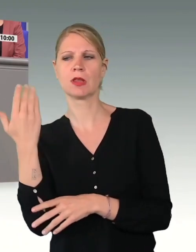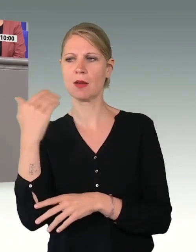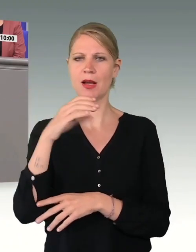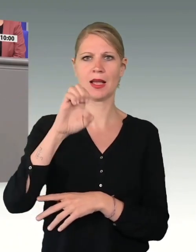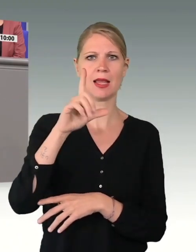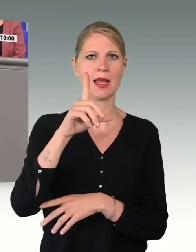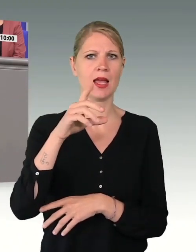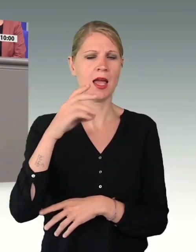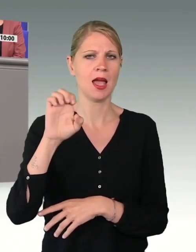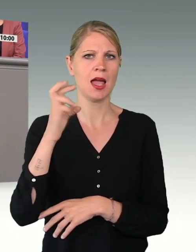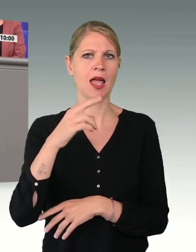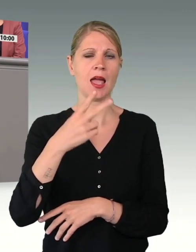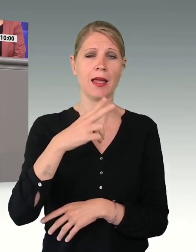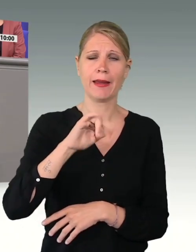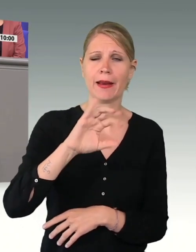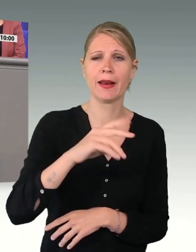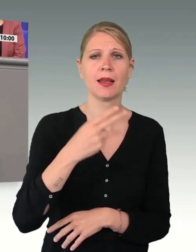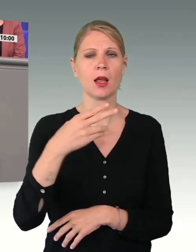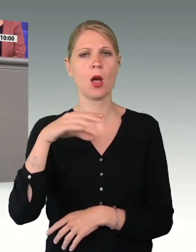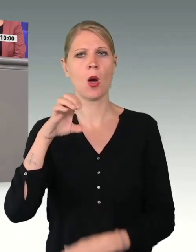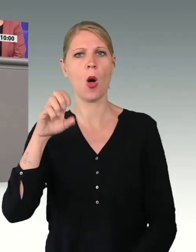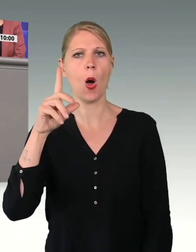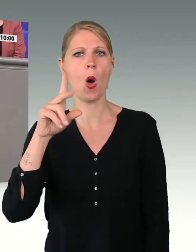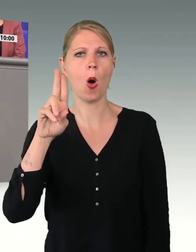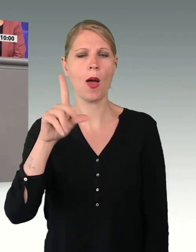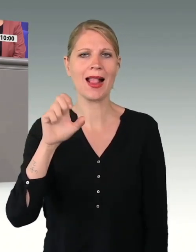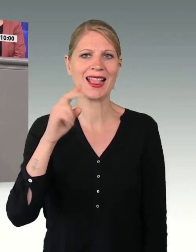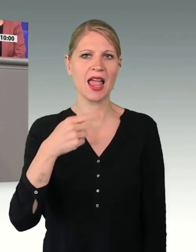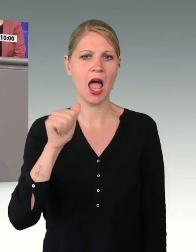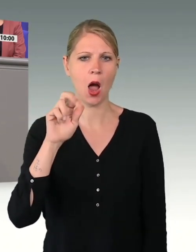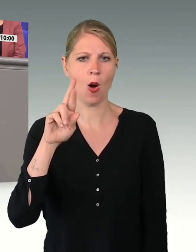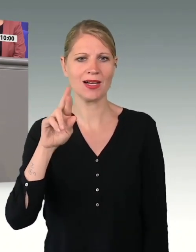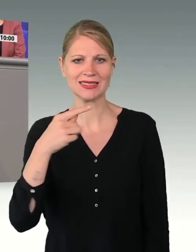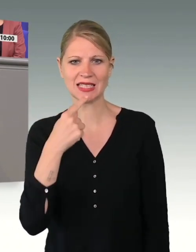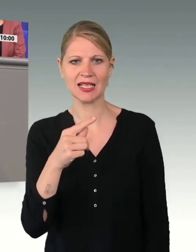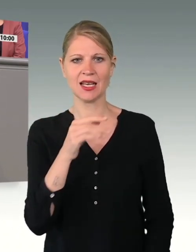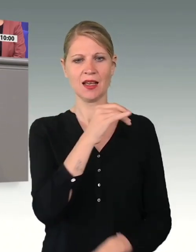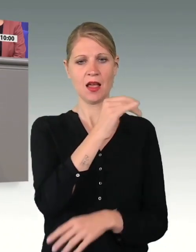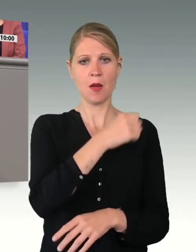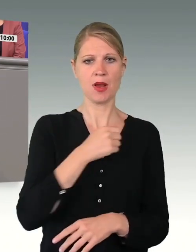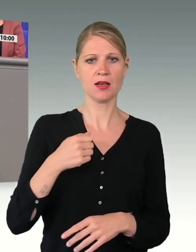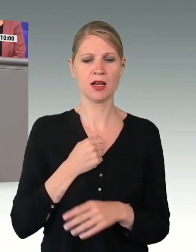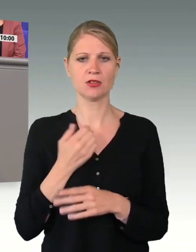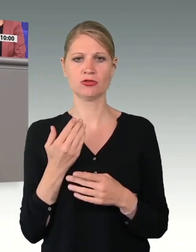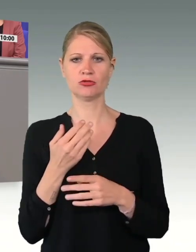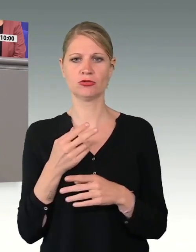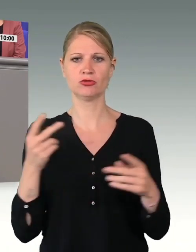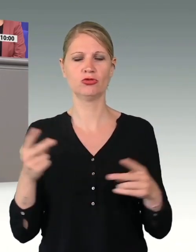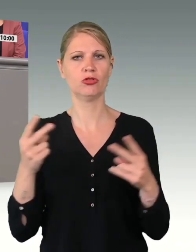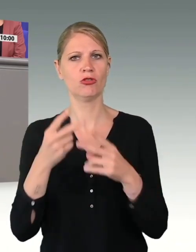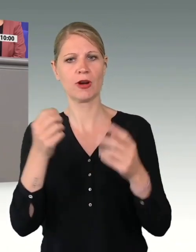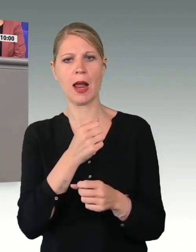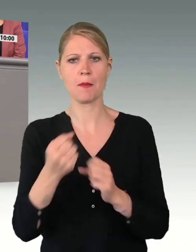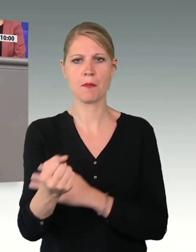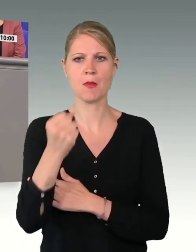Ollenhauer nämlich, jede militärische Streitmacht ist nicht nur ein Teil der Exekutive, sondern sie schafft aus ihrem Wesen heraus ein